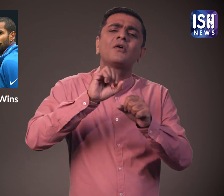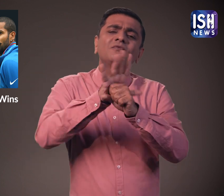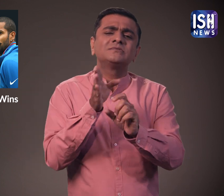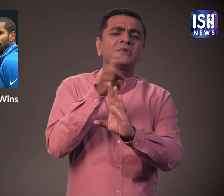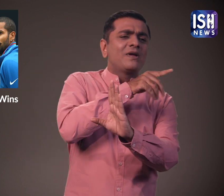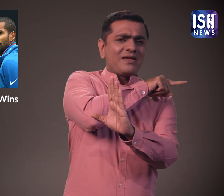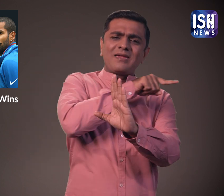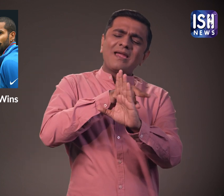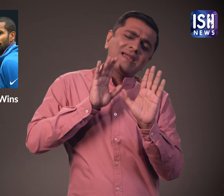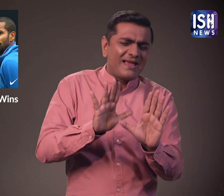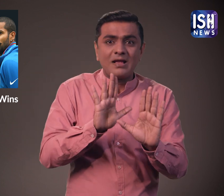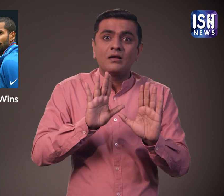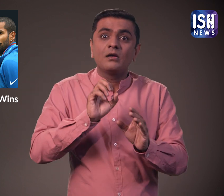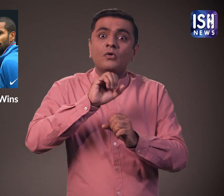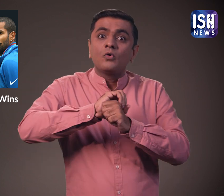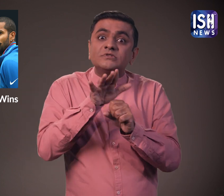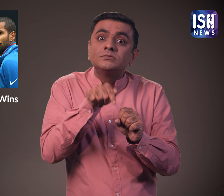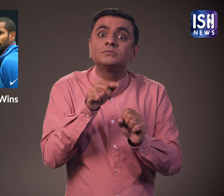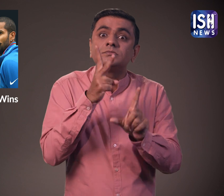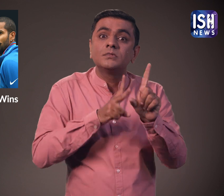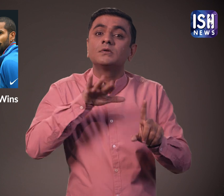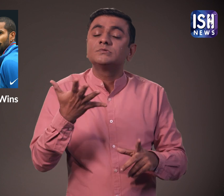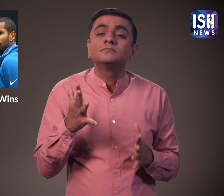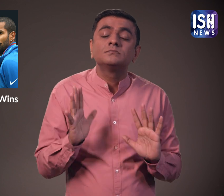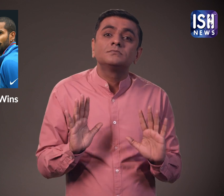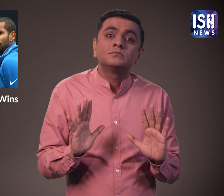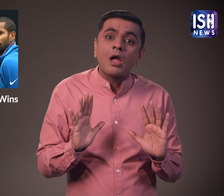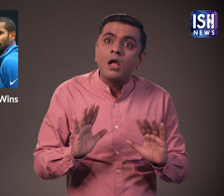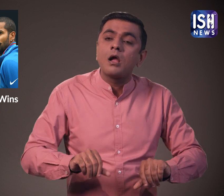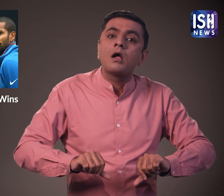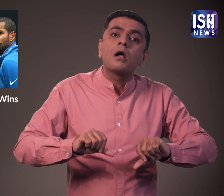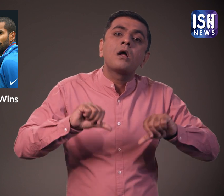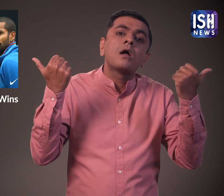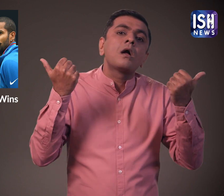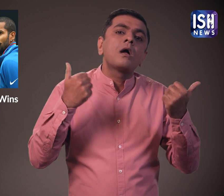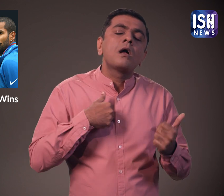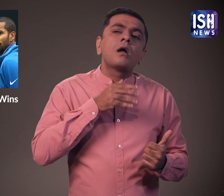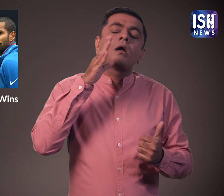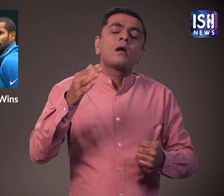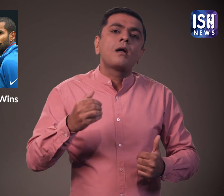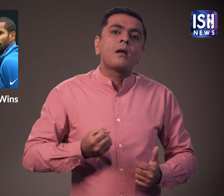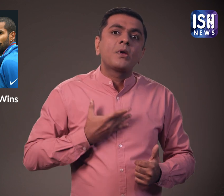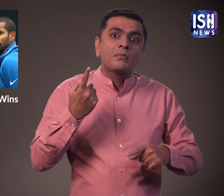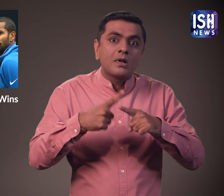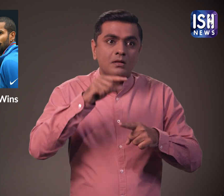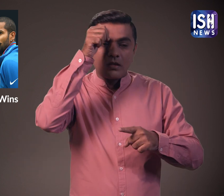था। उन्हें मैच जीतने हुए देख बहुत खुशी